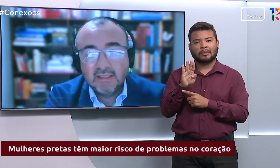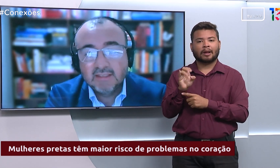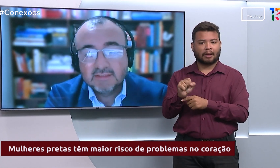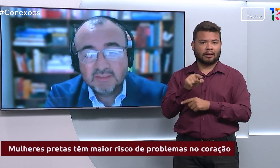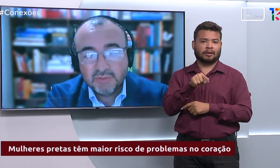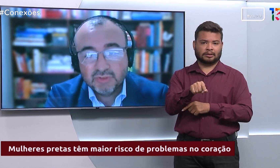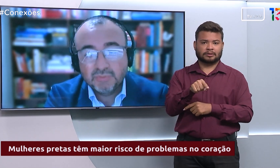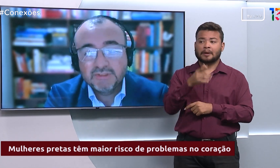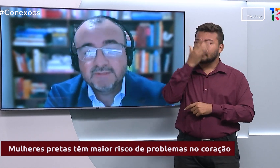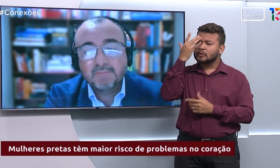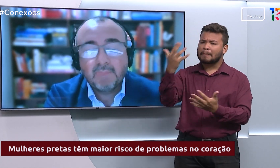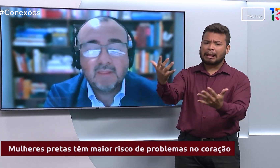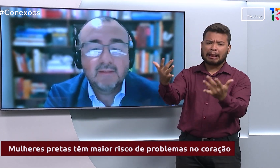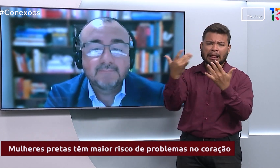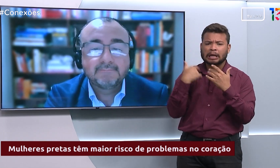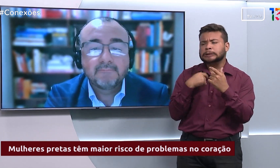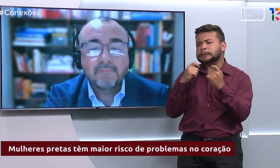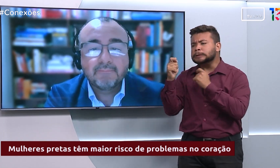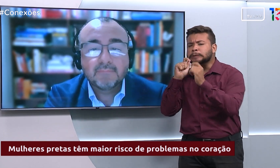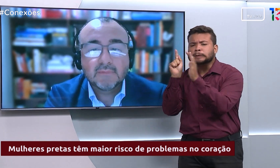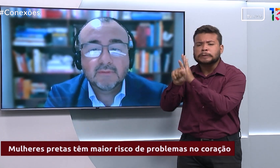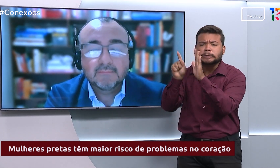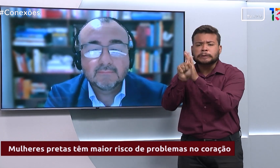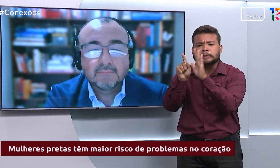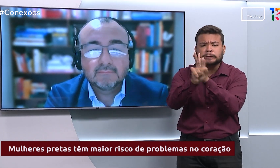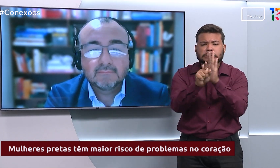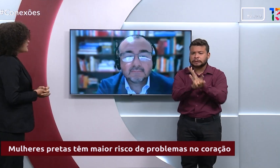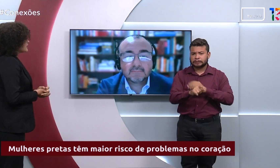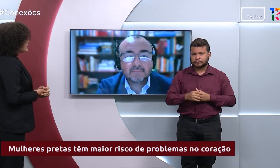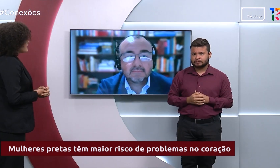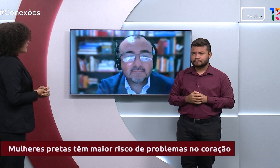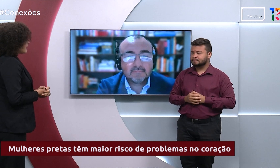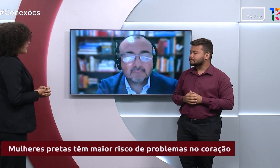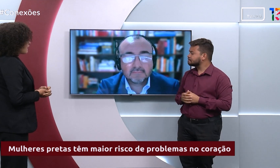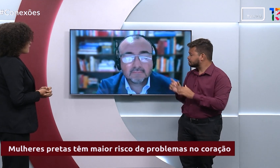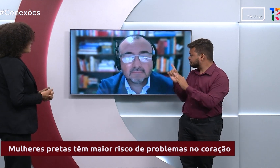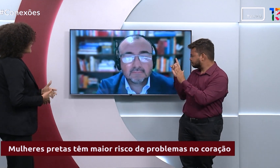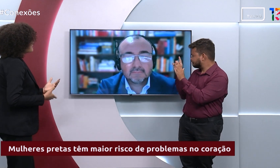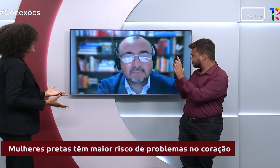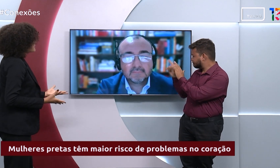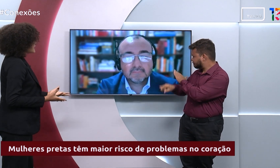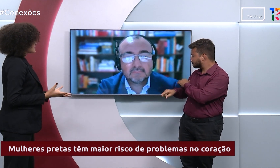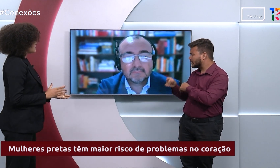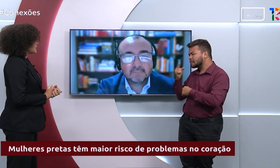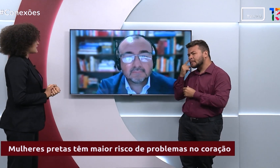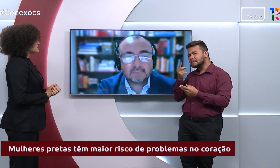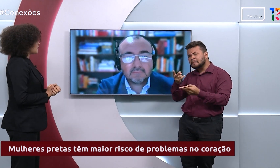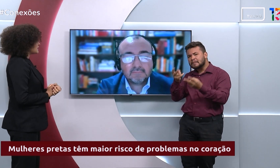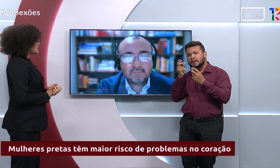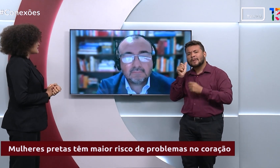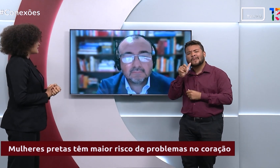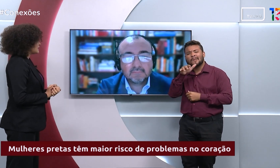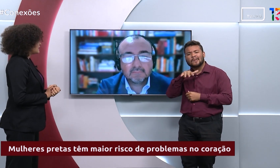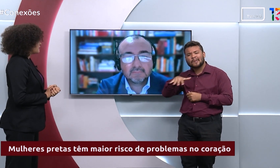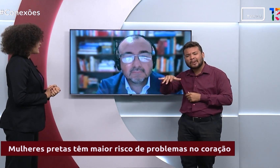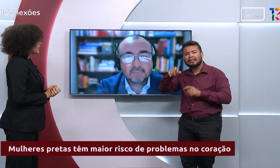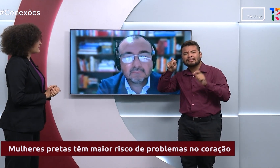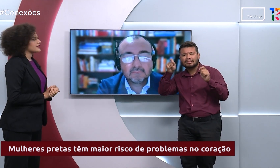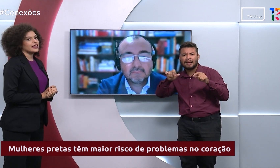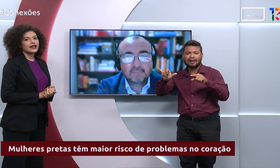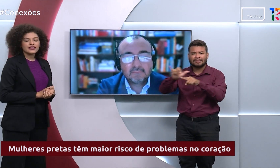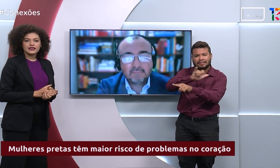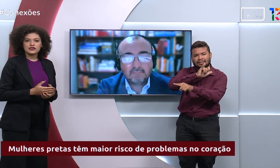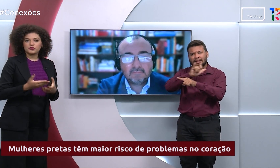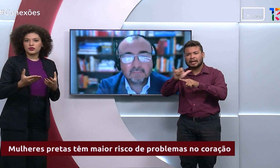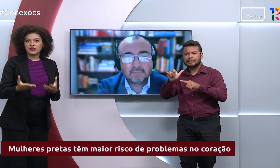essas pessoas. Doutor, o senhor percebe algum caminho que essas mulheres podem seguir para